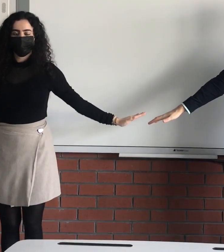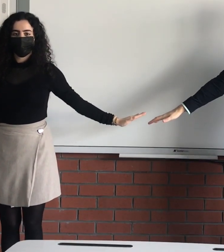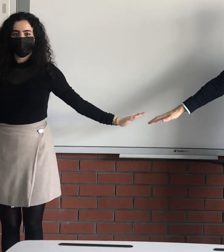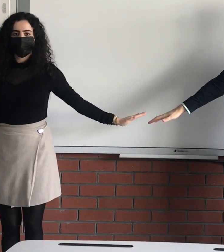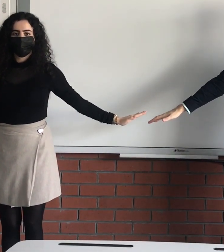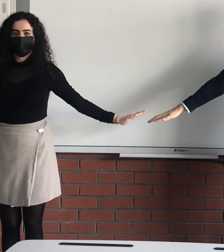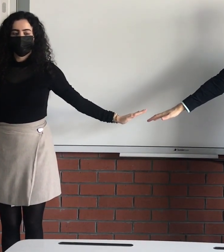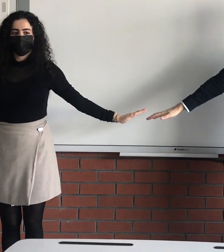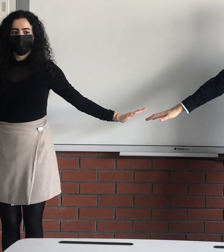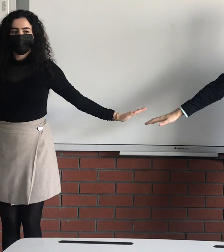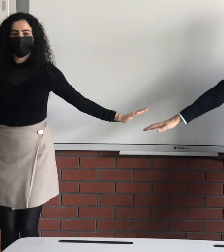ova ol,